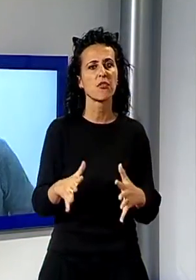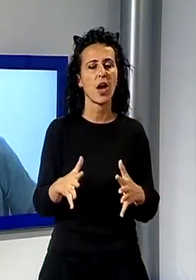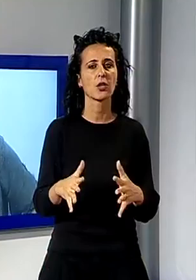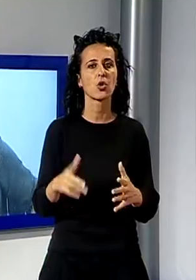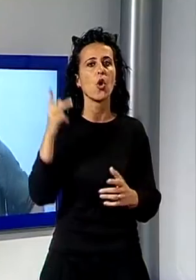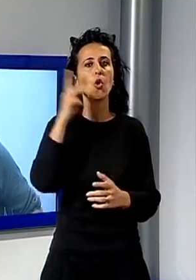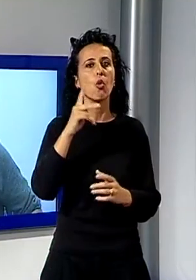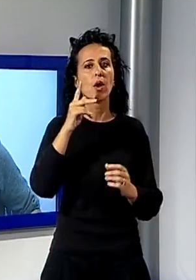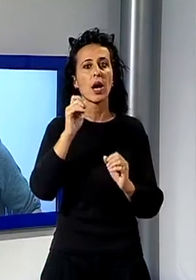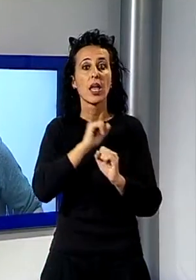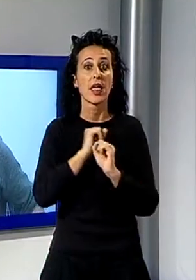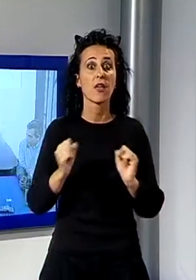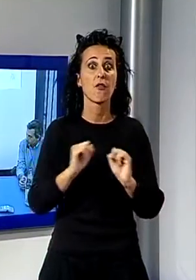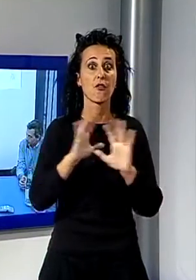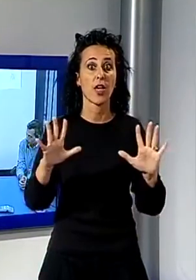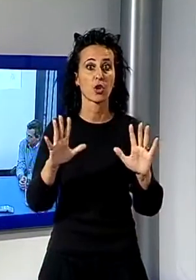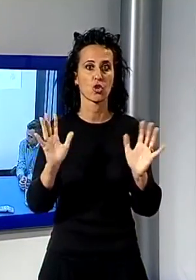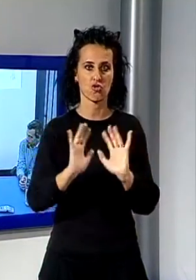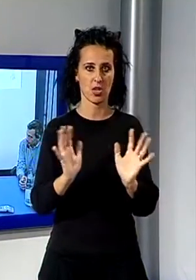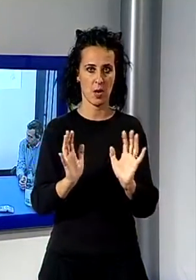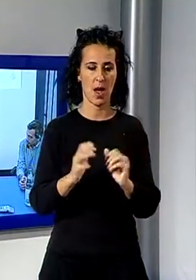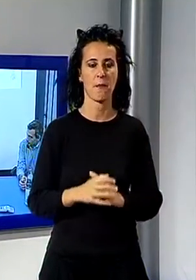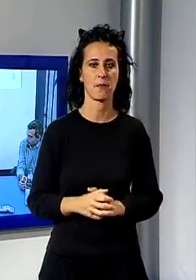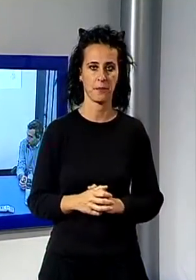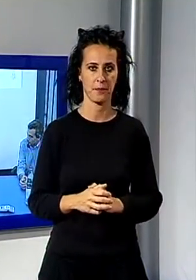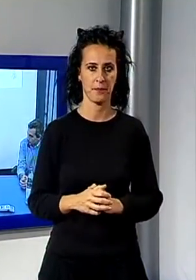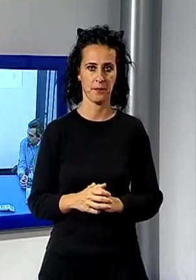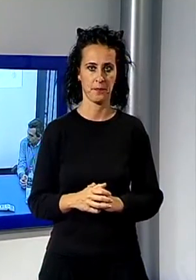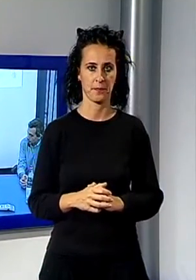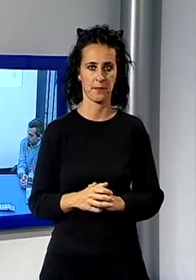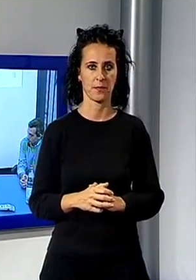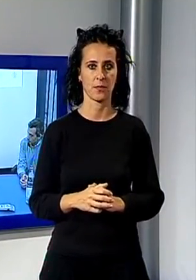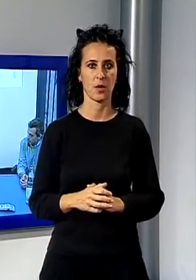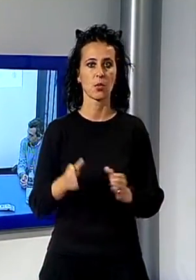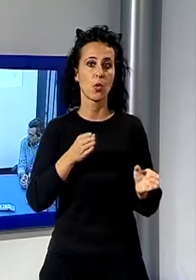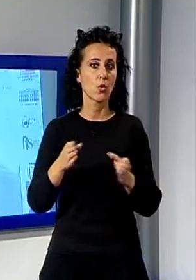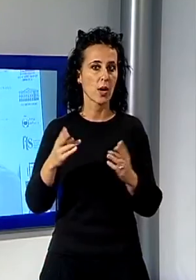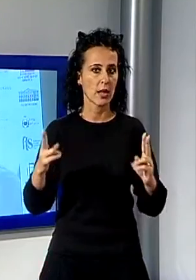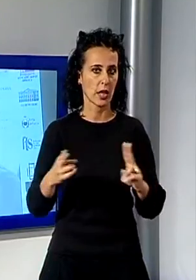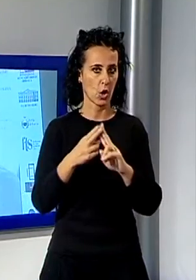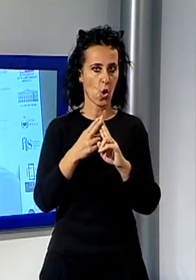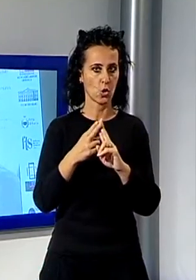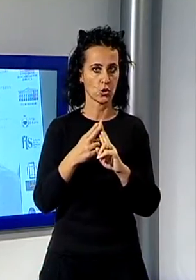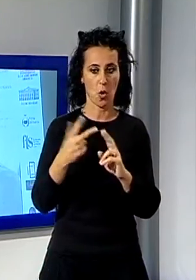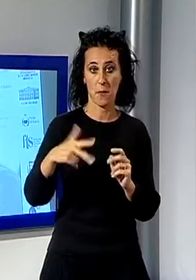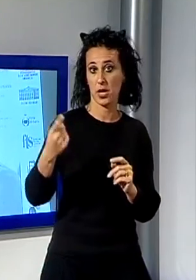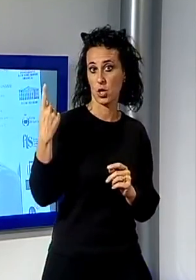stavolta lo fa con un grande attore del calibro di Alessandro Gasman. Durante l'incontro che si è tenuto mercoledì presso la sala